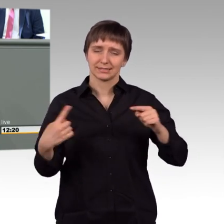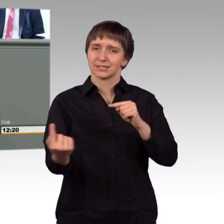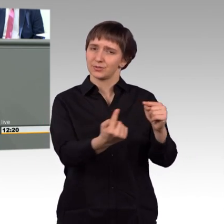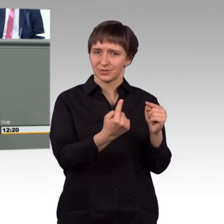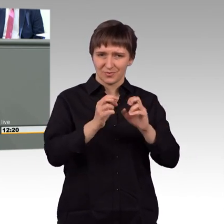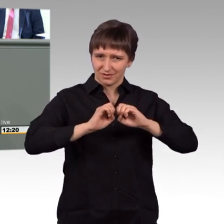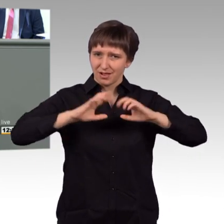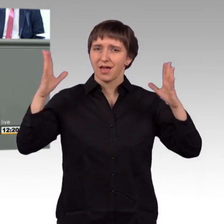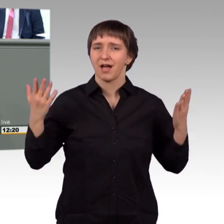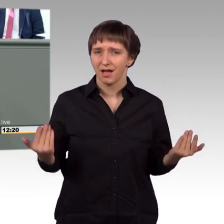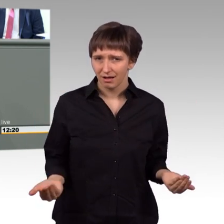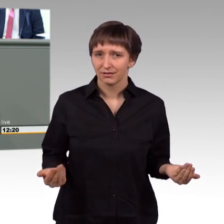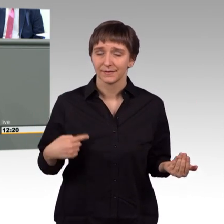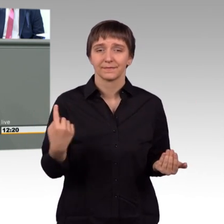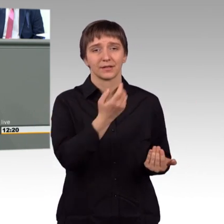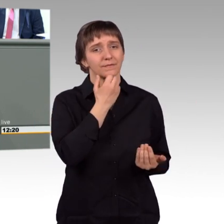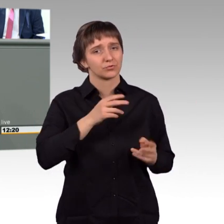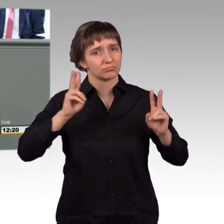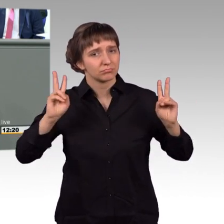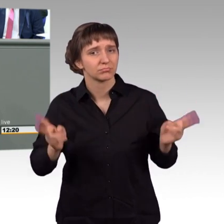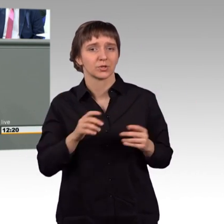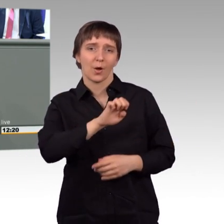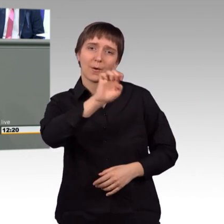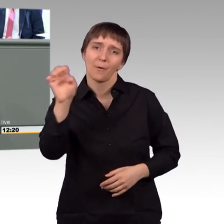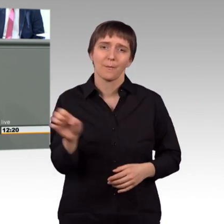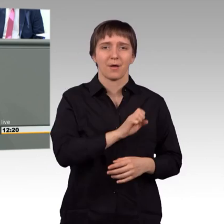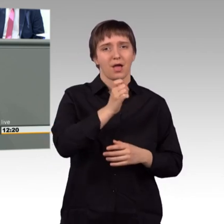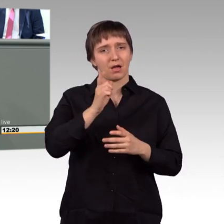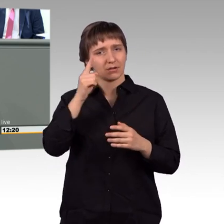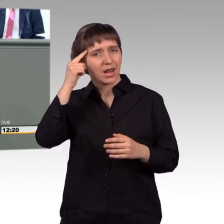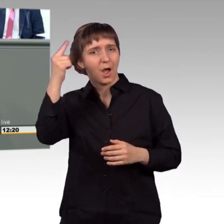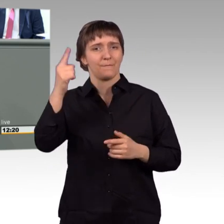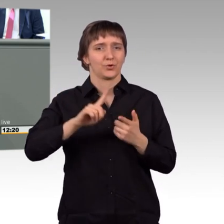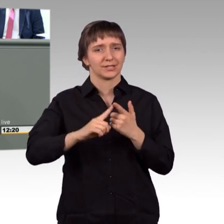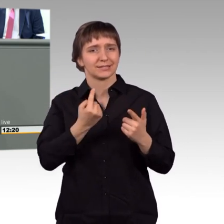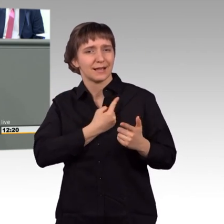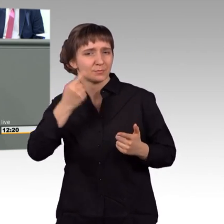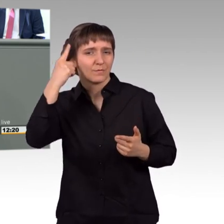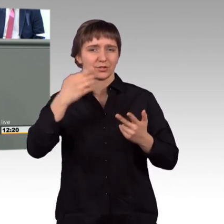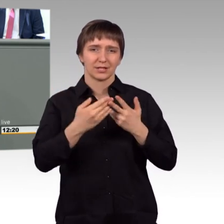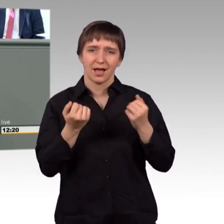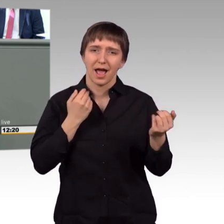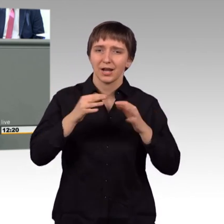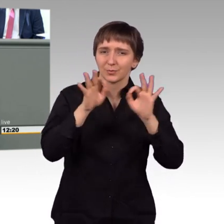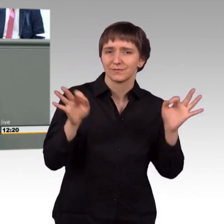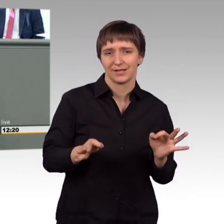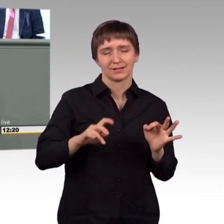Europa glaubwürdig, selbstbewusst und handlungsfähig machen wollen, müssen wir aus der Zuschauerrolle heraus